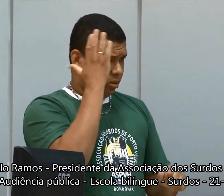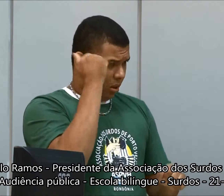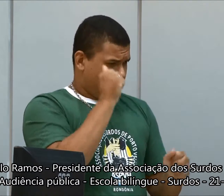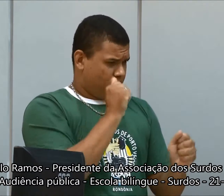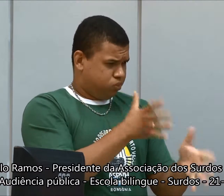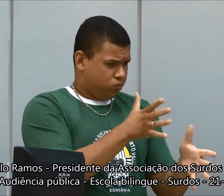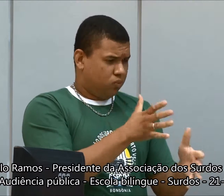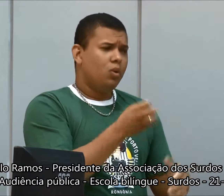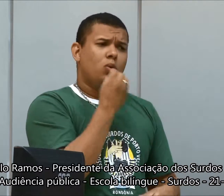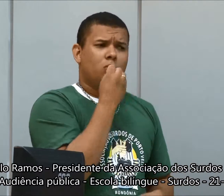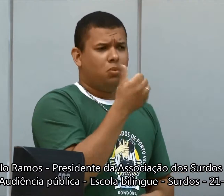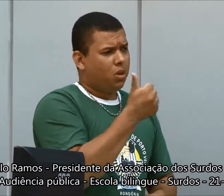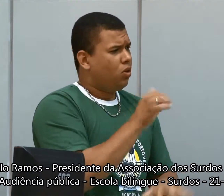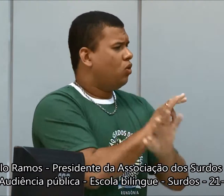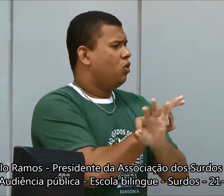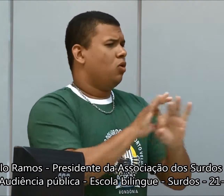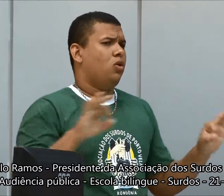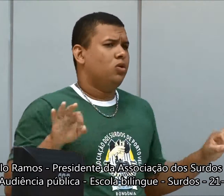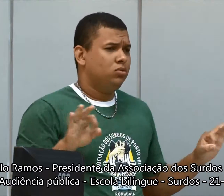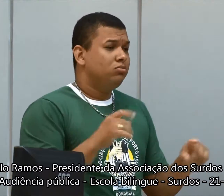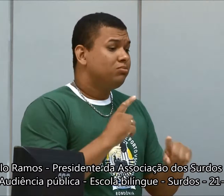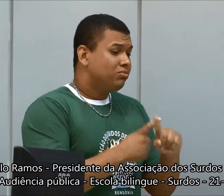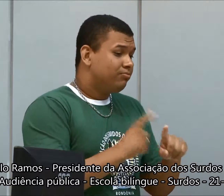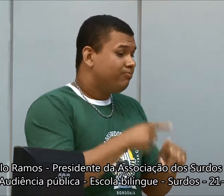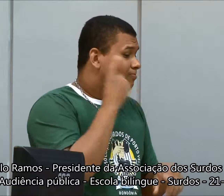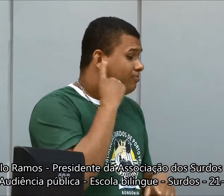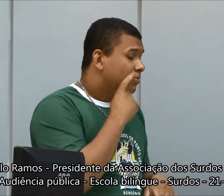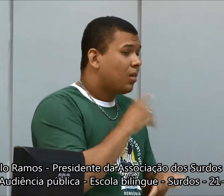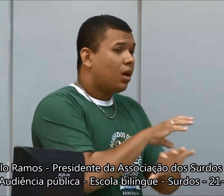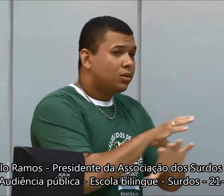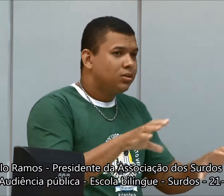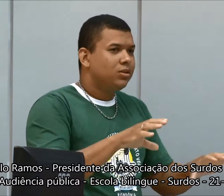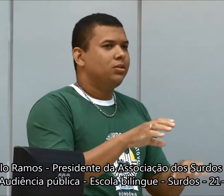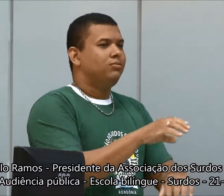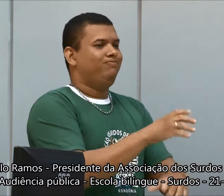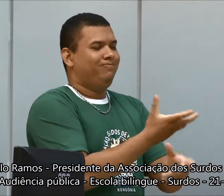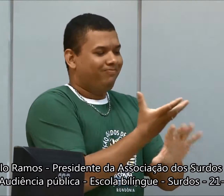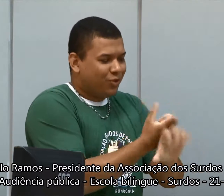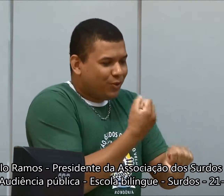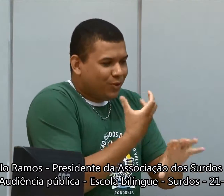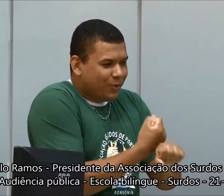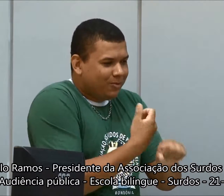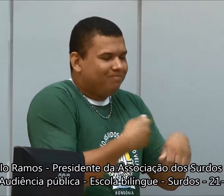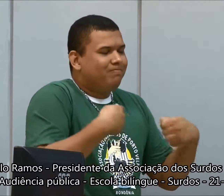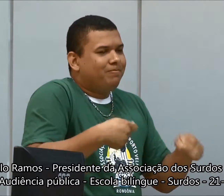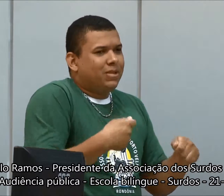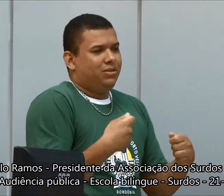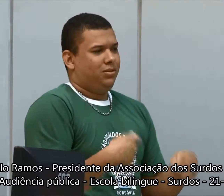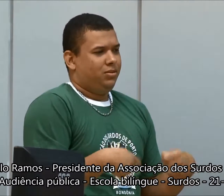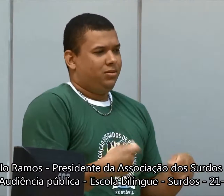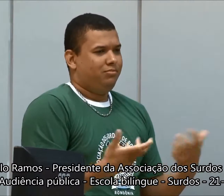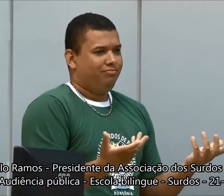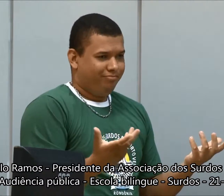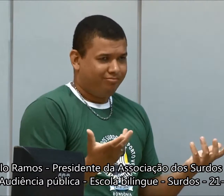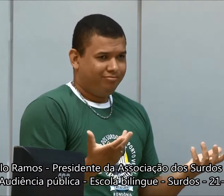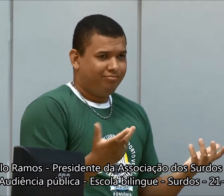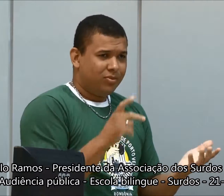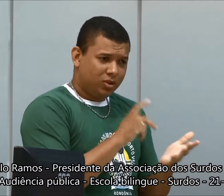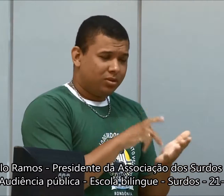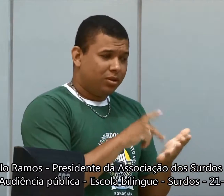também, pode. A gente sabe que tem ouvinte bom em Libras aí, mas, gente, precisa também ter surdo, porque o surdo, ele é